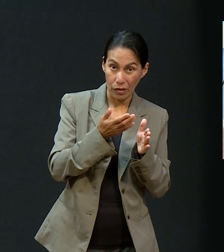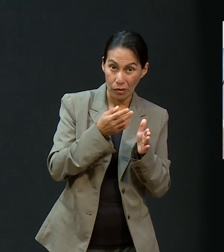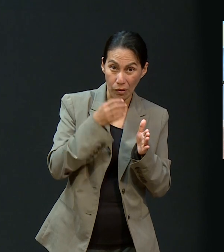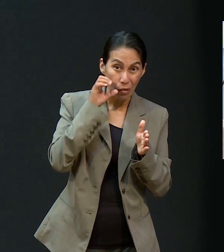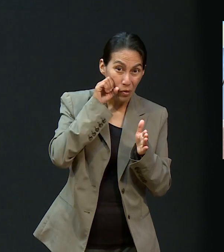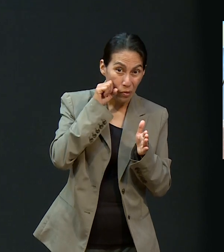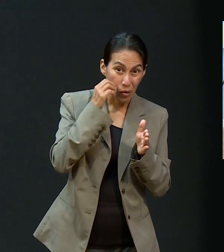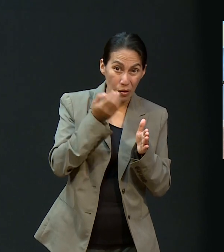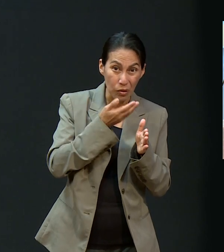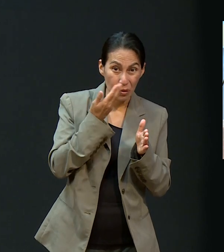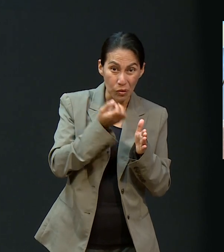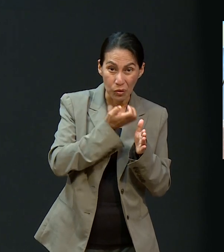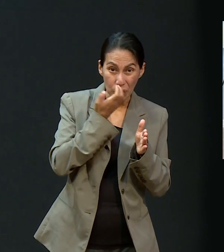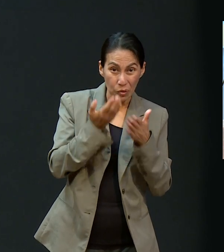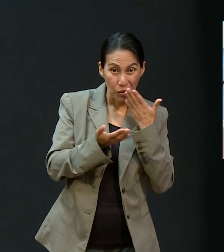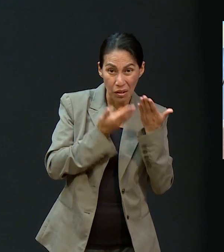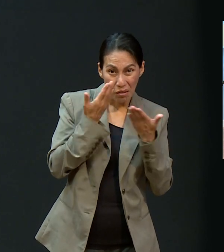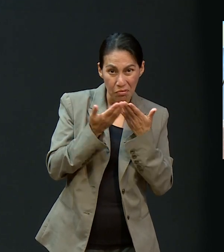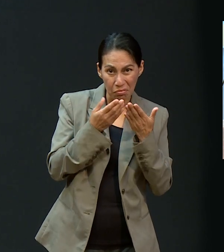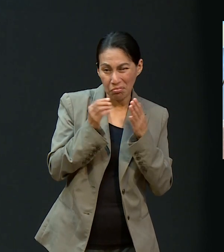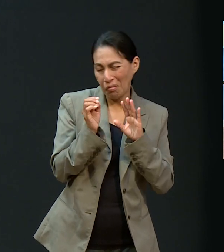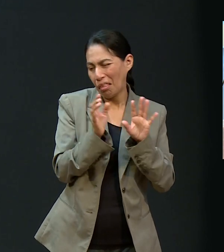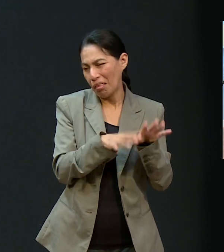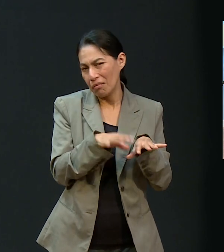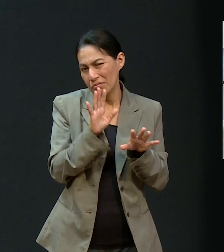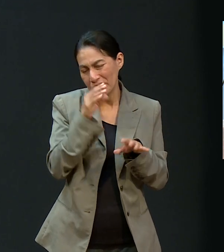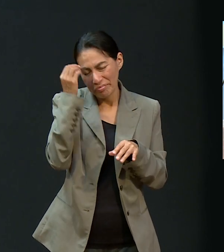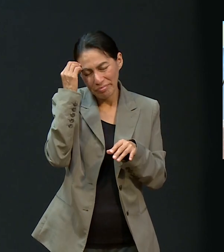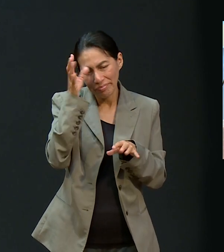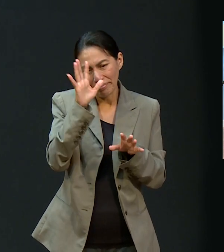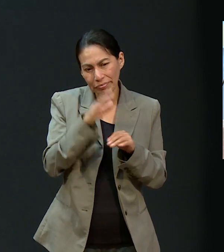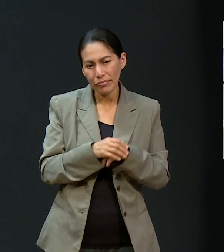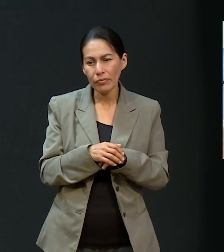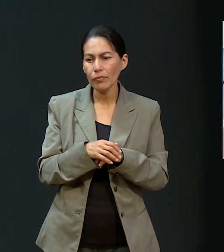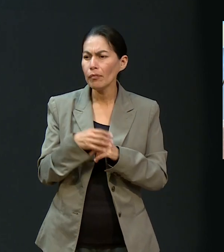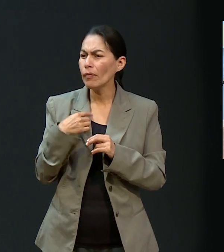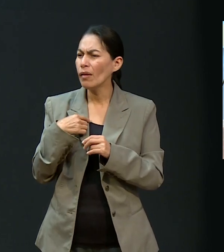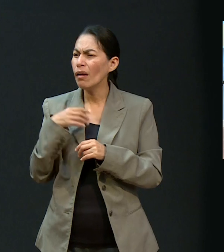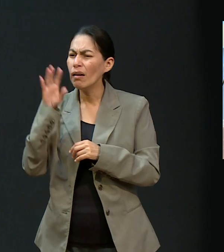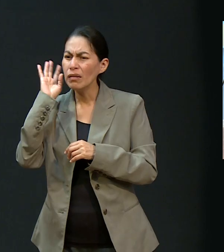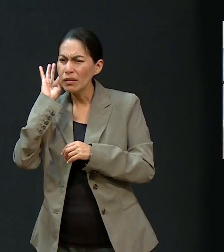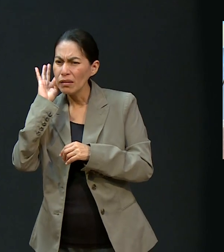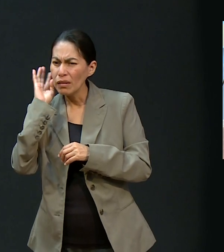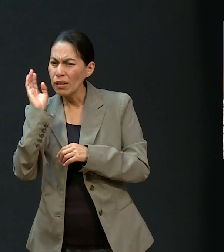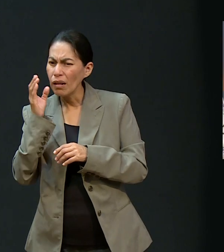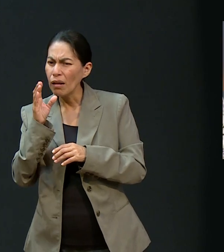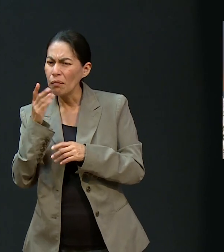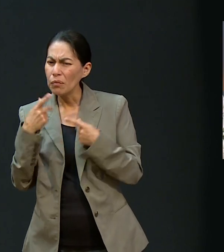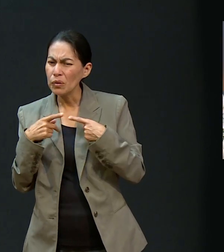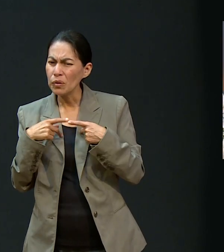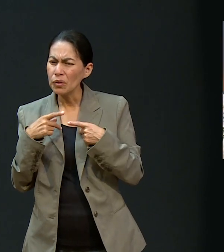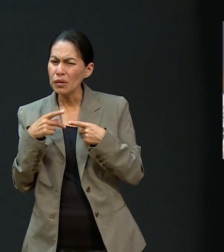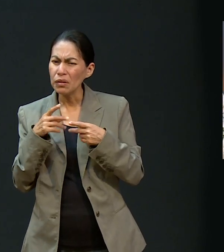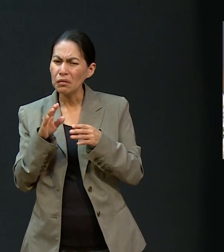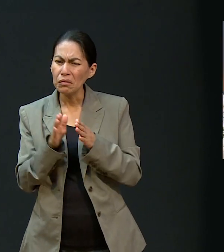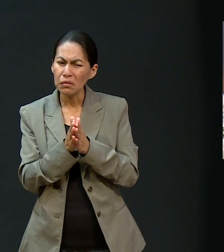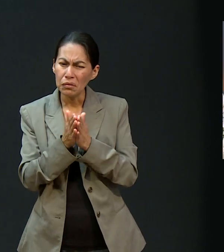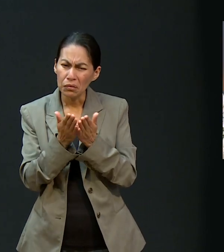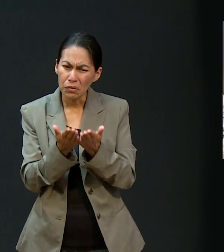olvidado esos planes. Entonces dije, no, pues ya pasó. Escuchaba que los colportores iban allá y andaban.